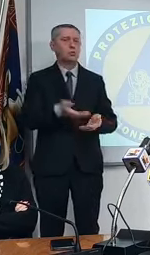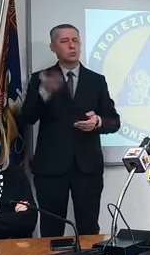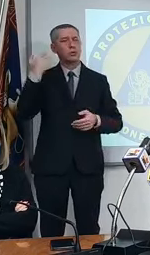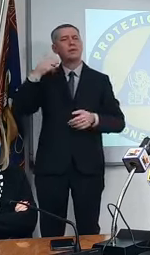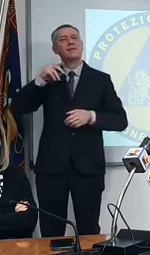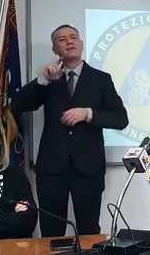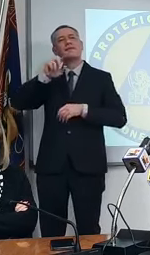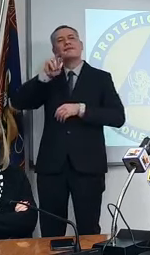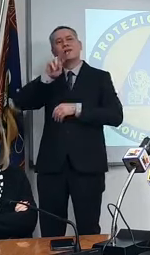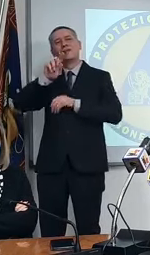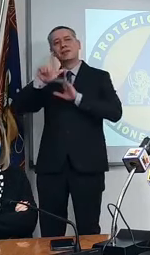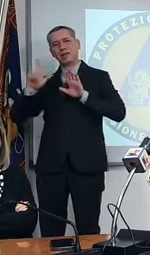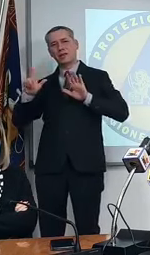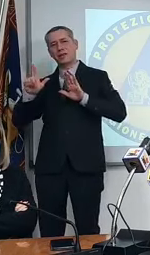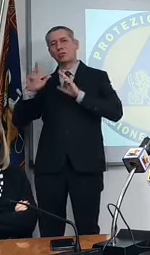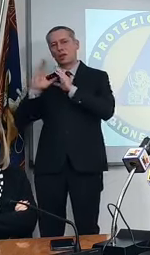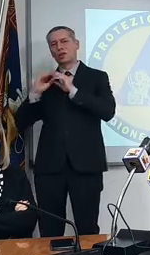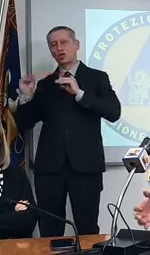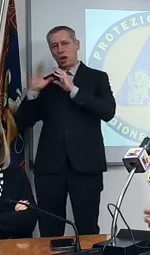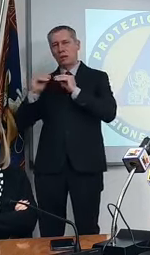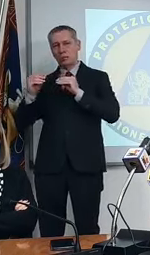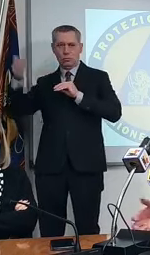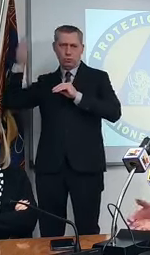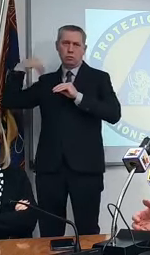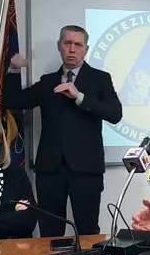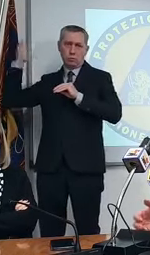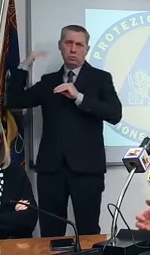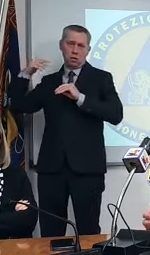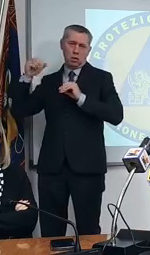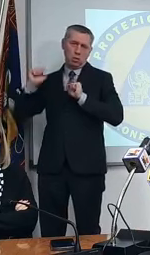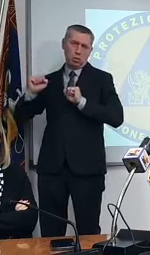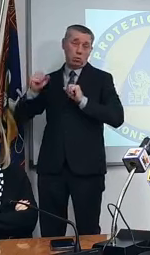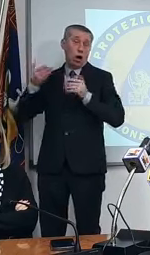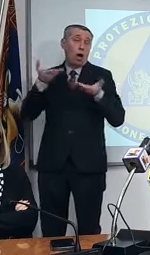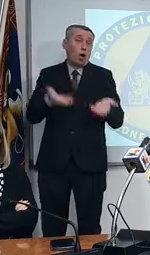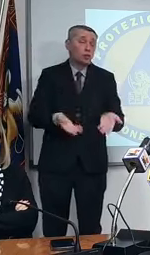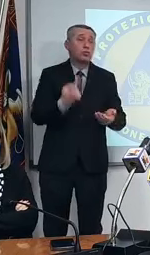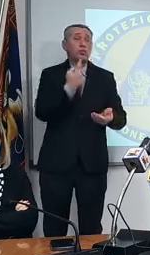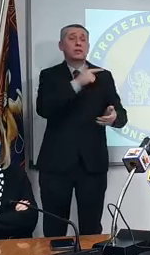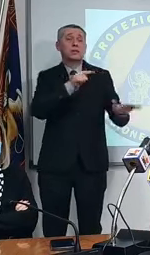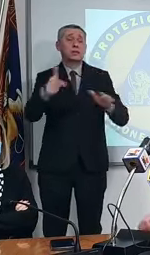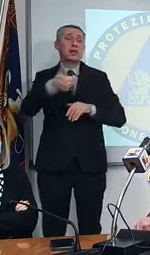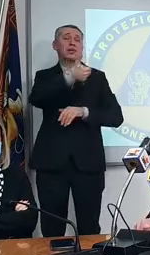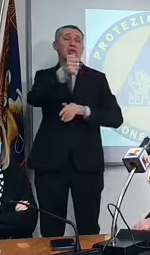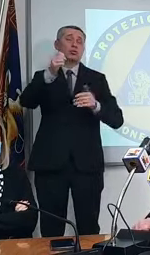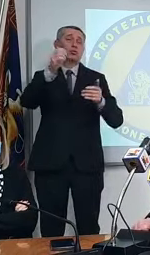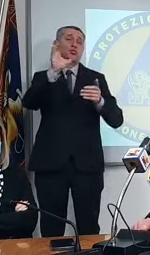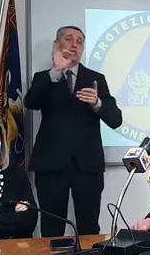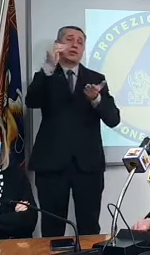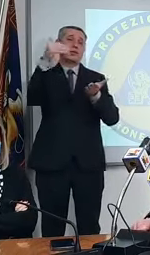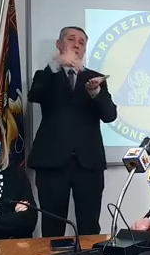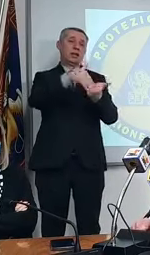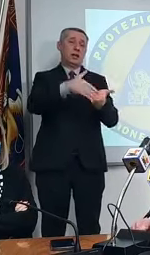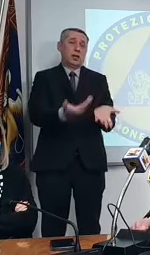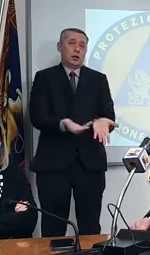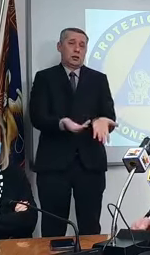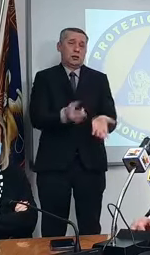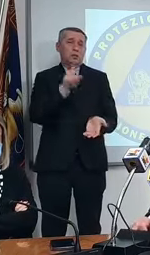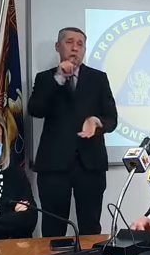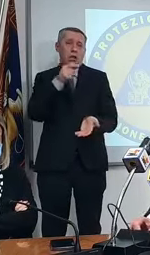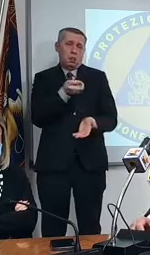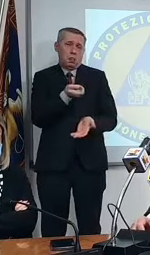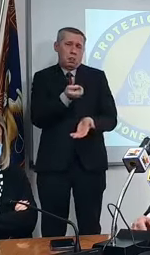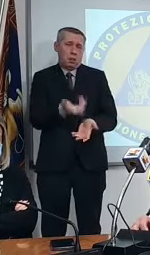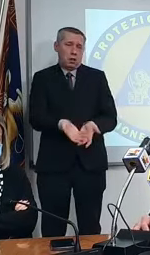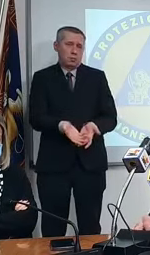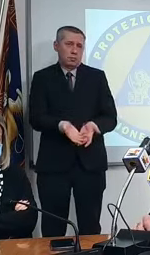quando abbiamo iniziato a vaccinare insomma giriamo 150 mila dosi alla settimana in ogni caso rispetto appunto